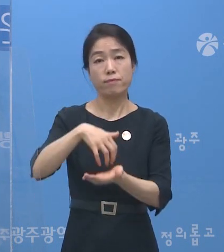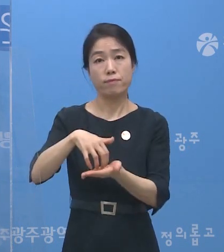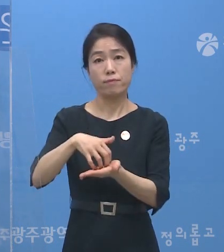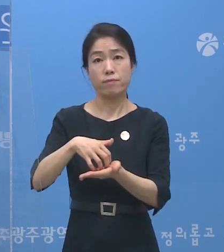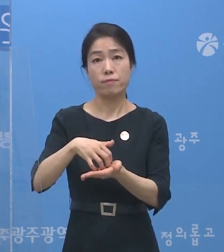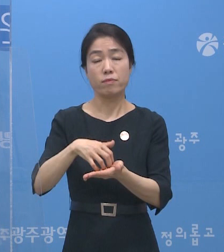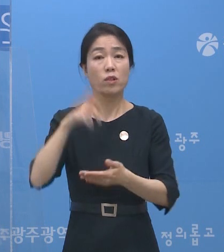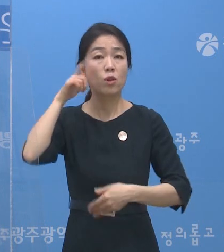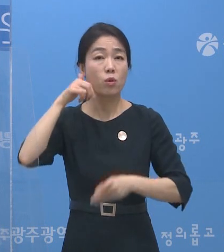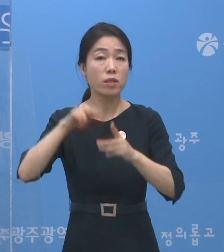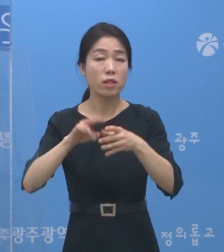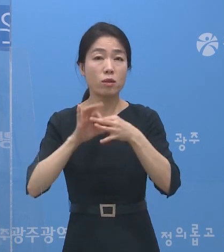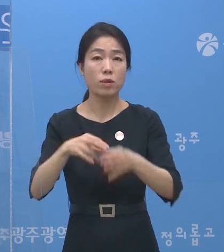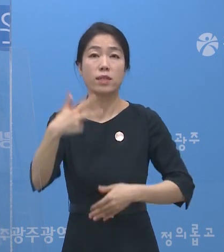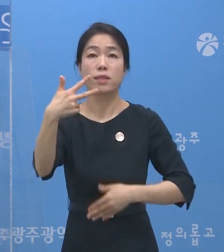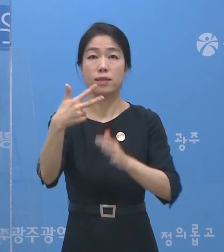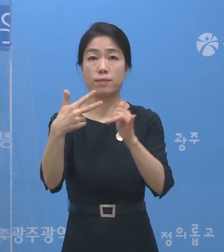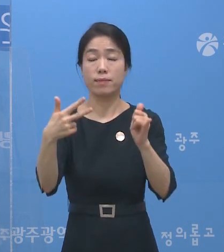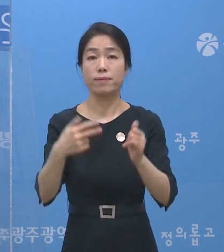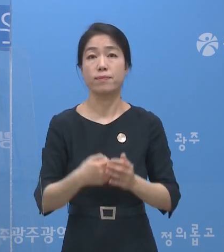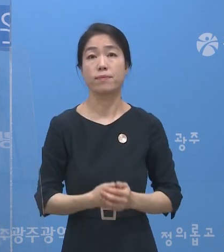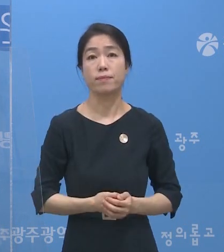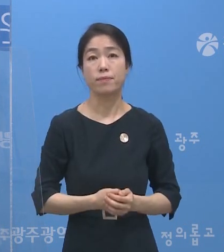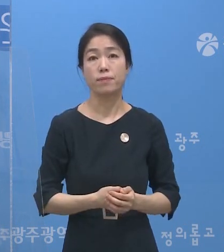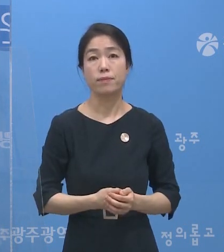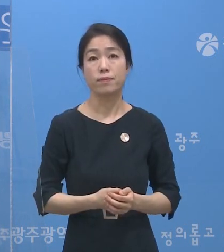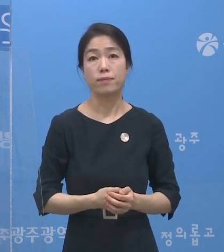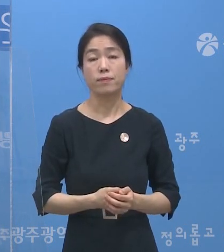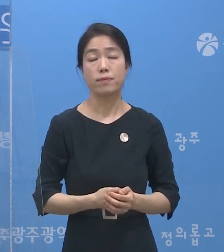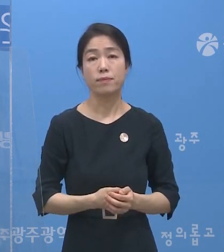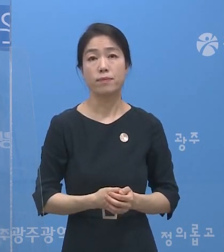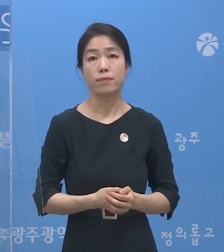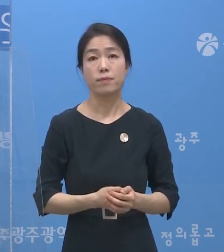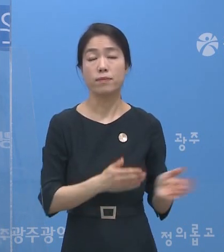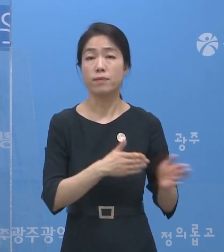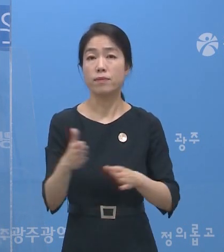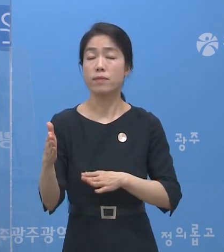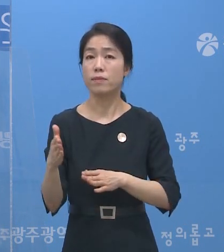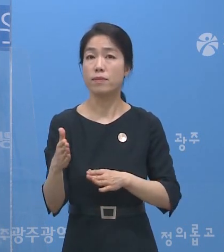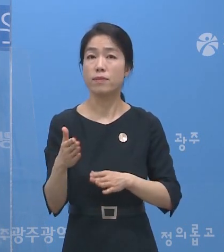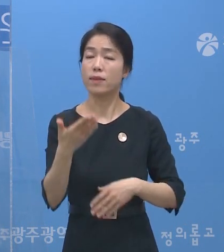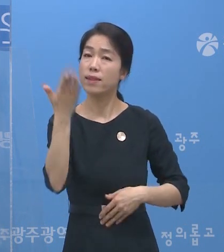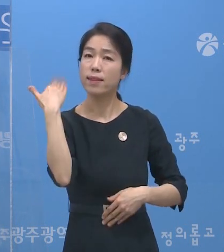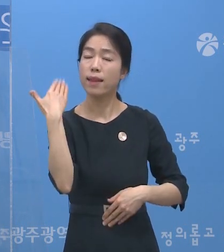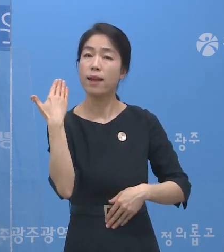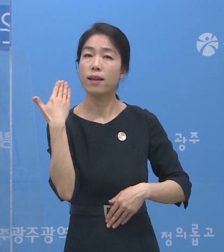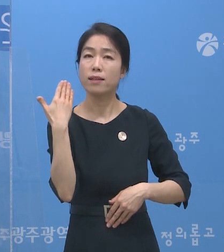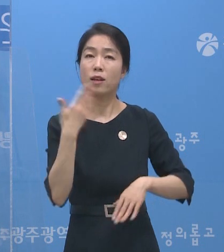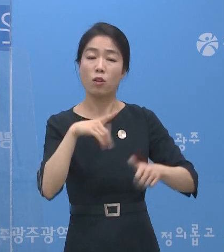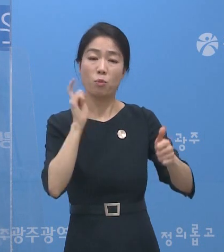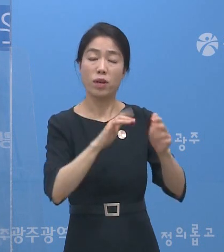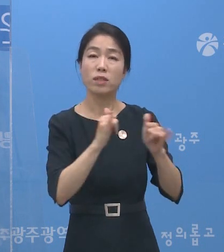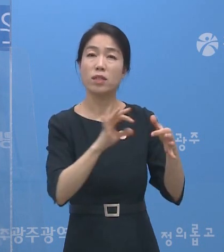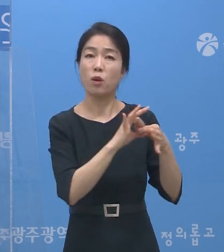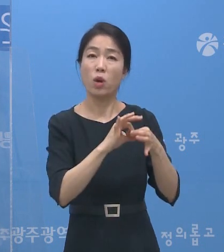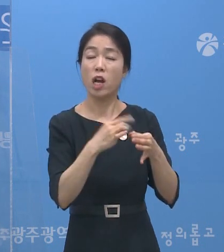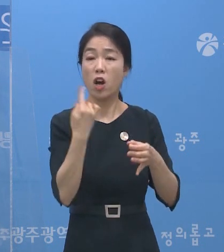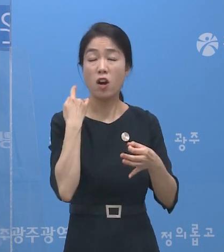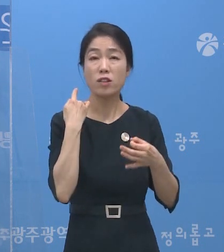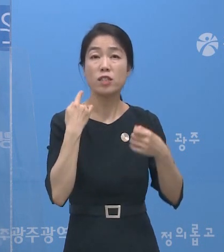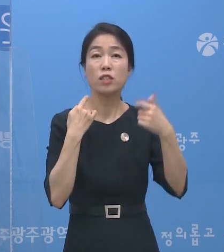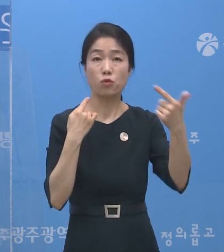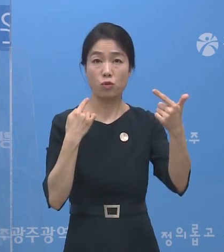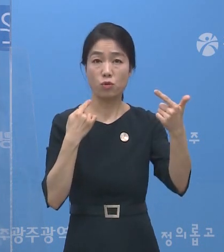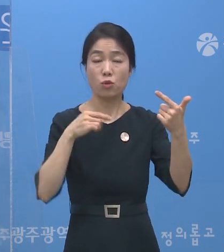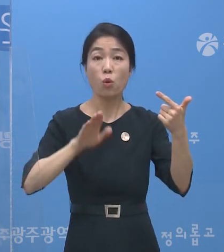누적은 콜센터 관련한 7명이 되겠습니다. 그 다음에 기존 확진자 관련해서 어제 6명,